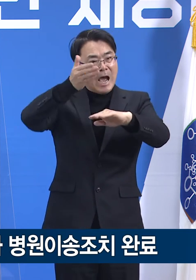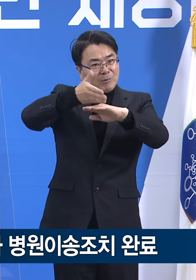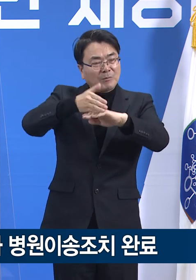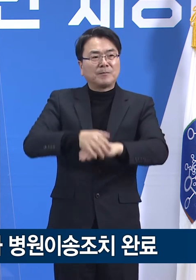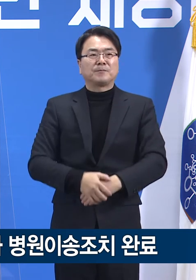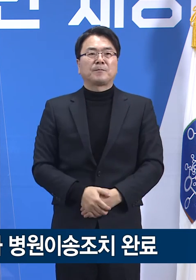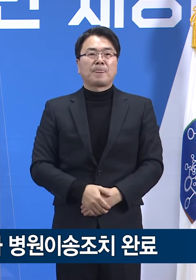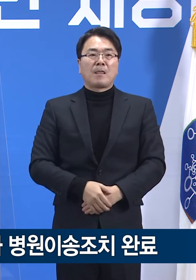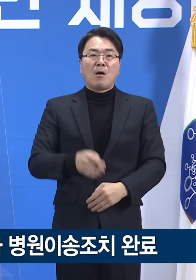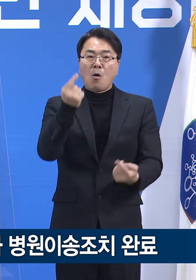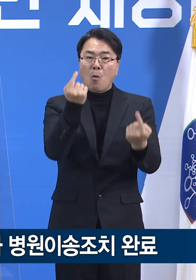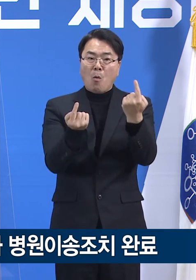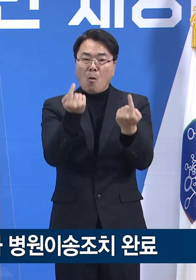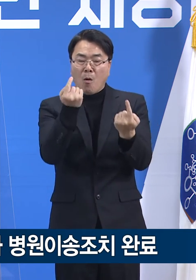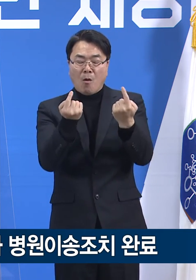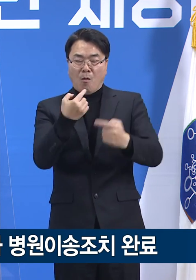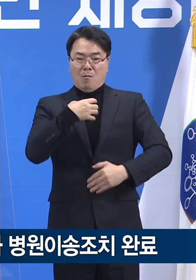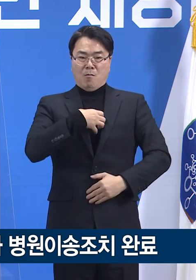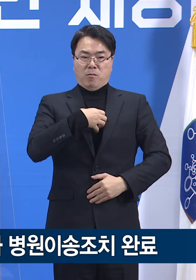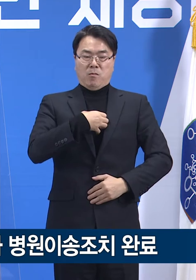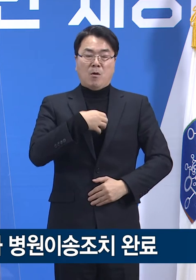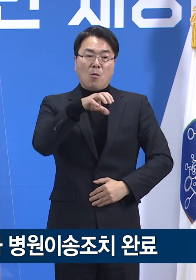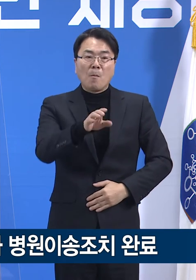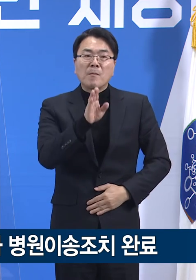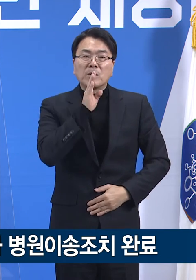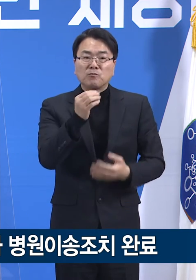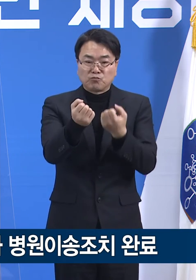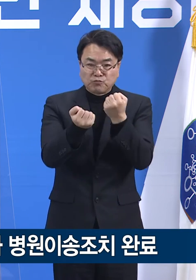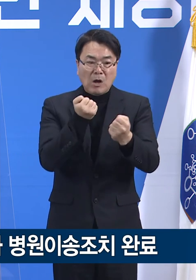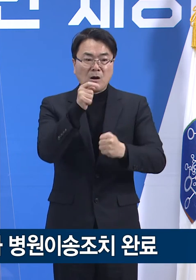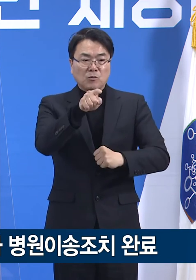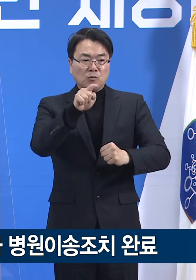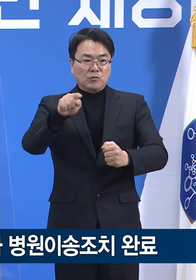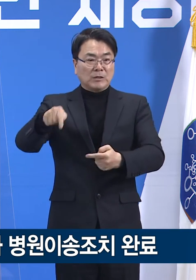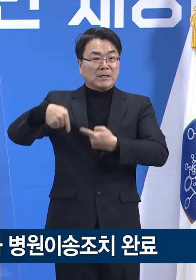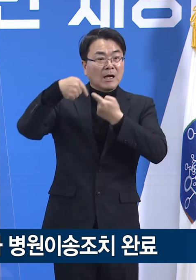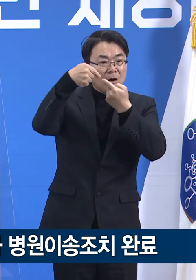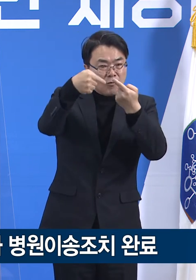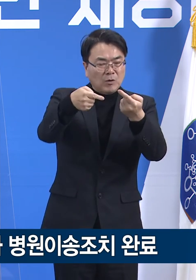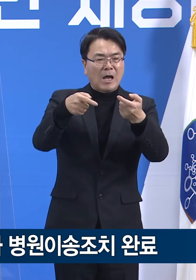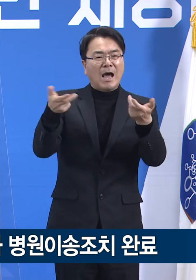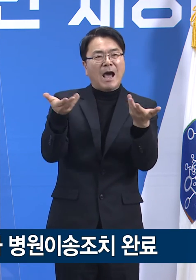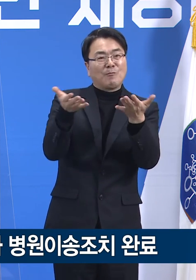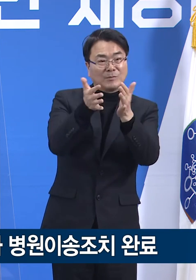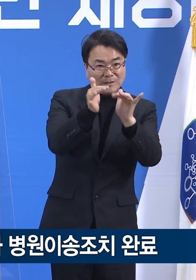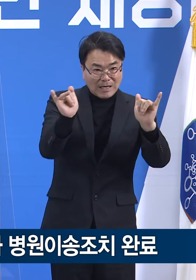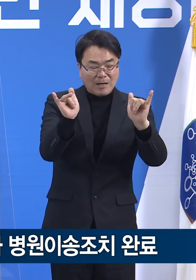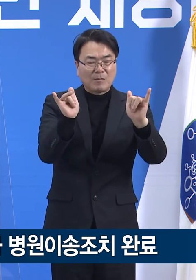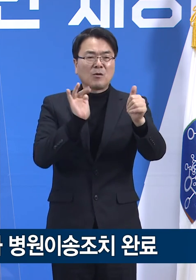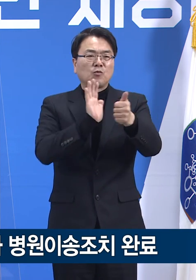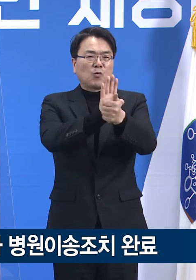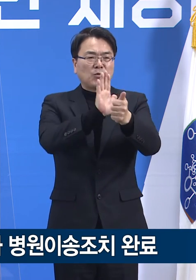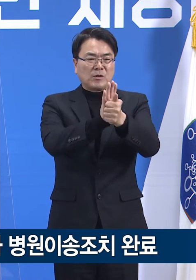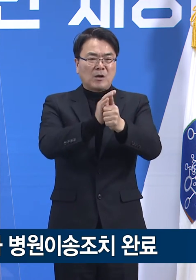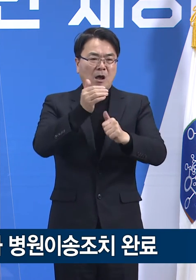아울러 어느 곳보다 위험한 장소였음에도 그런 현장에 투입되어 환자 케어와 이송에 고생해 주신